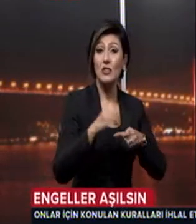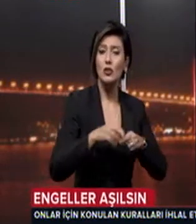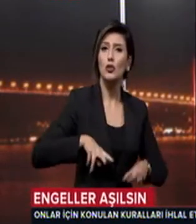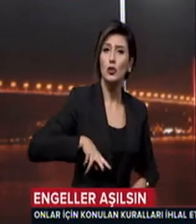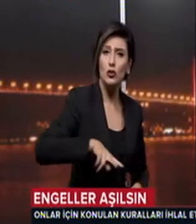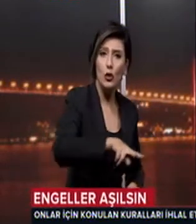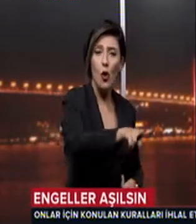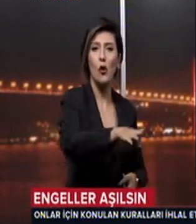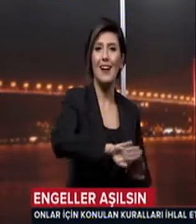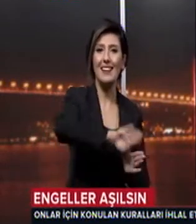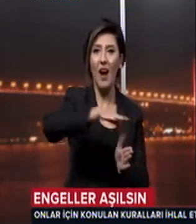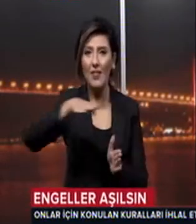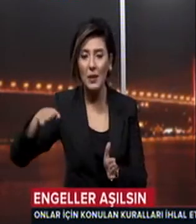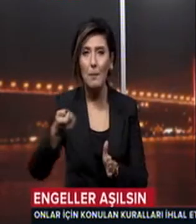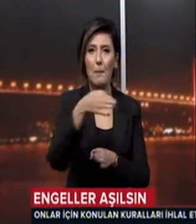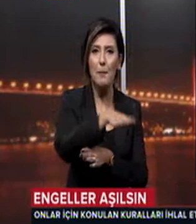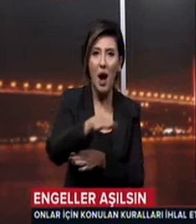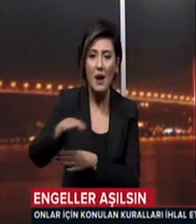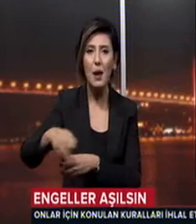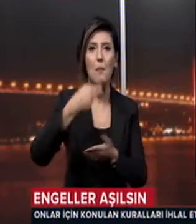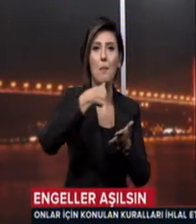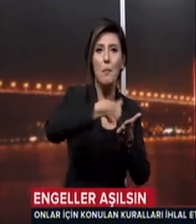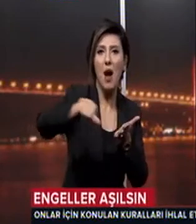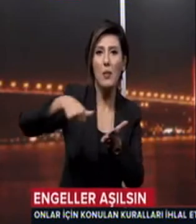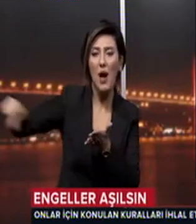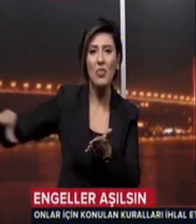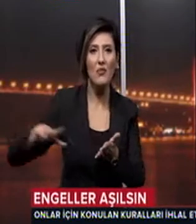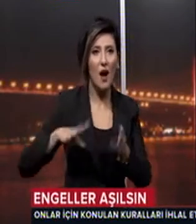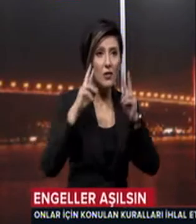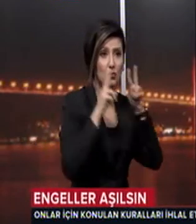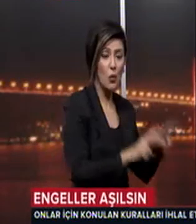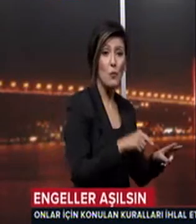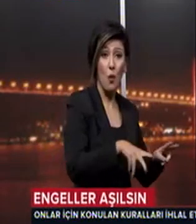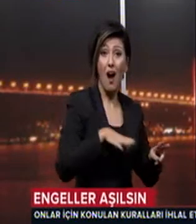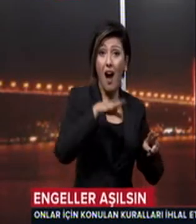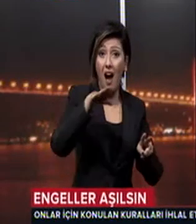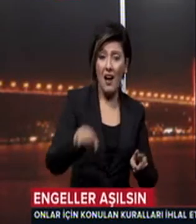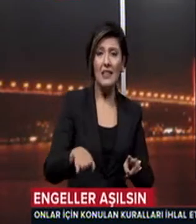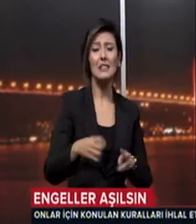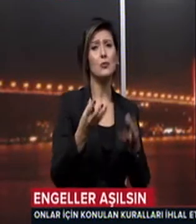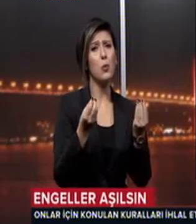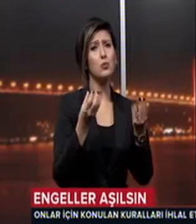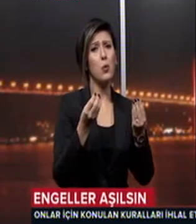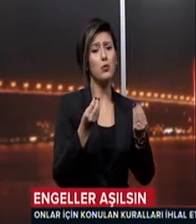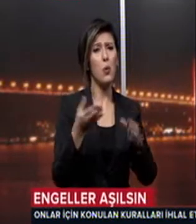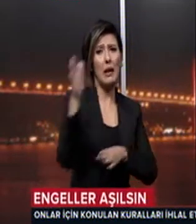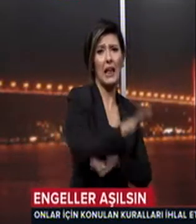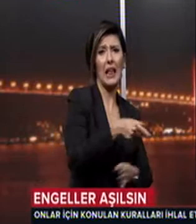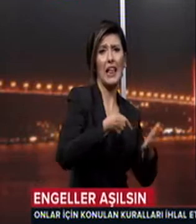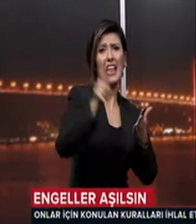kaldırımlar, park yerleri ve bantlar yapıldı İşte bu alanlar ne yazık ki sık sık ihlal ediliyor Örneğin